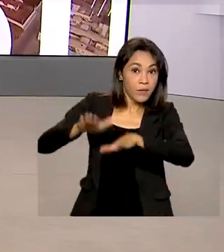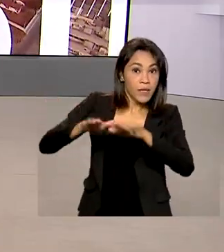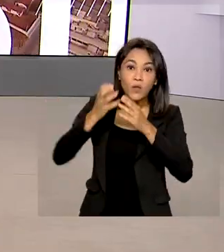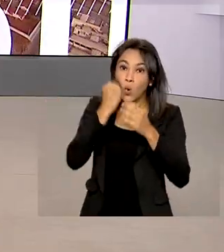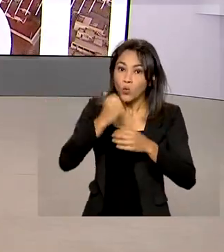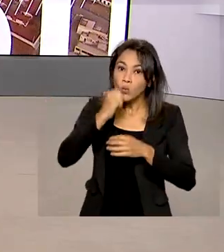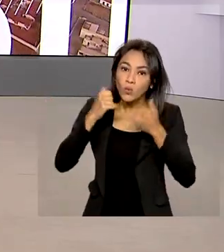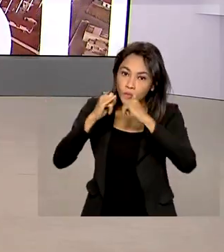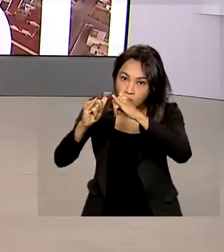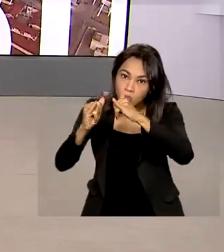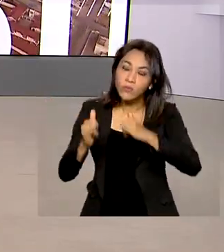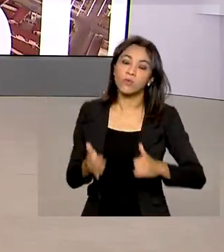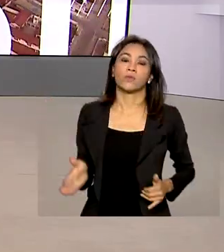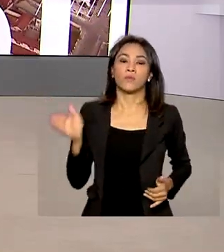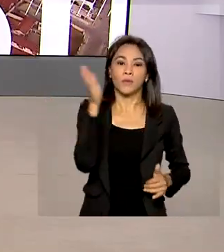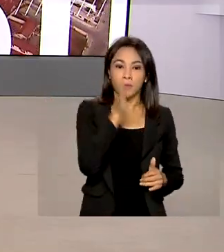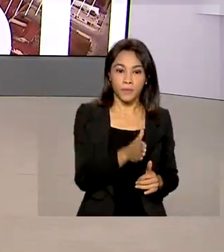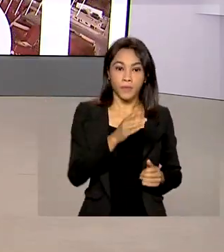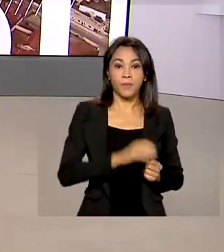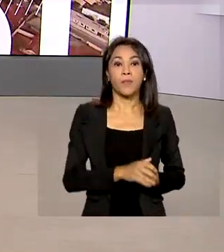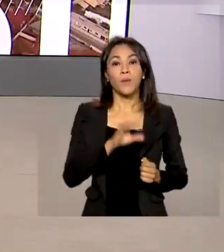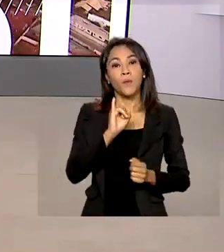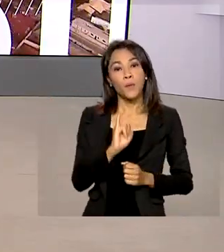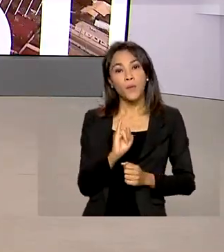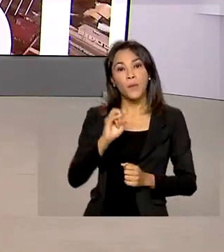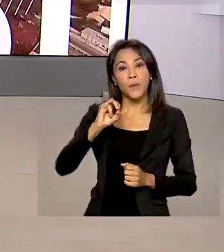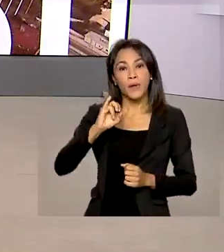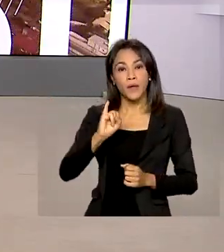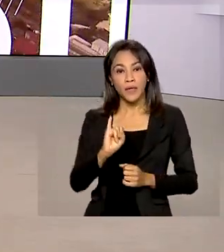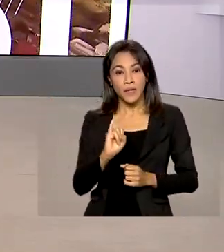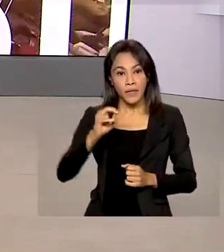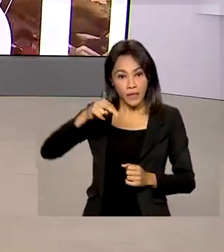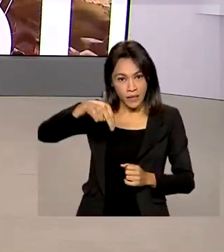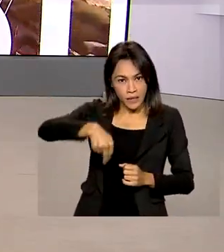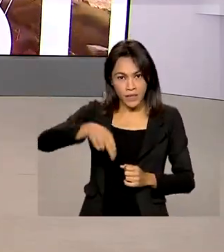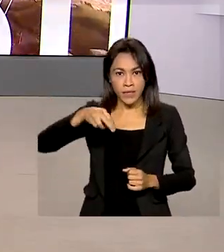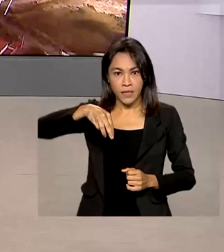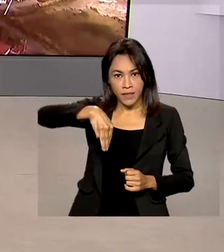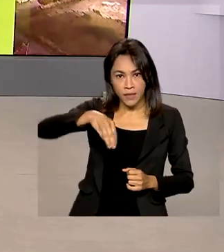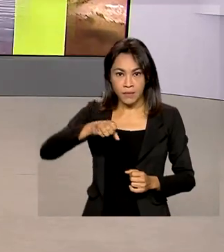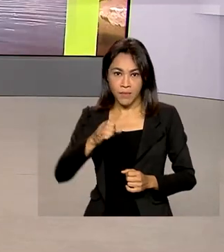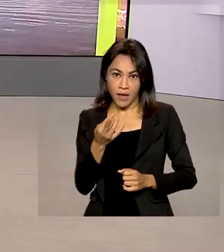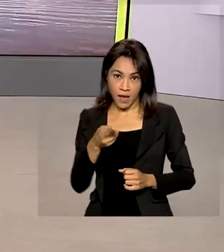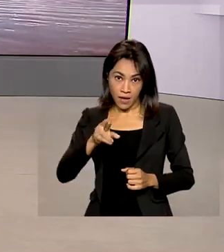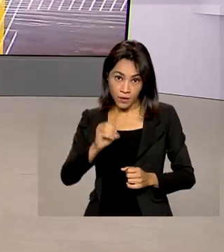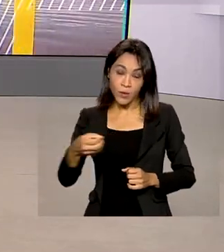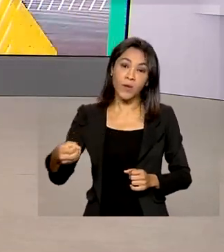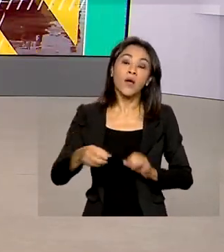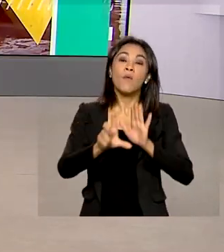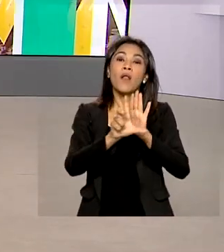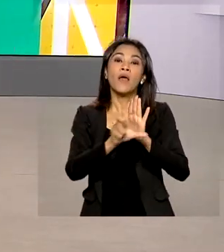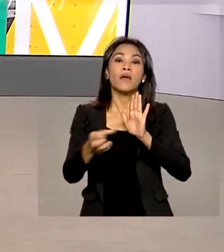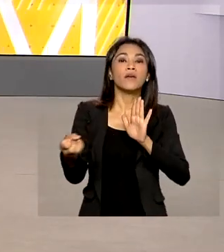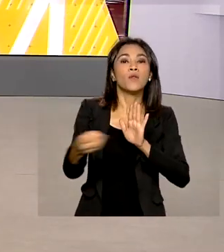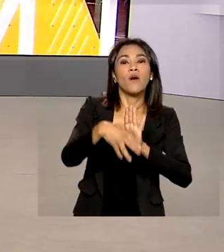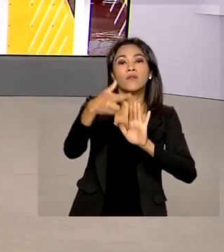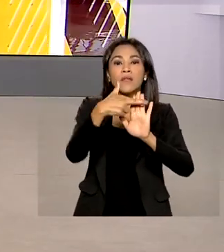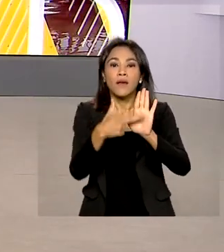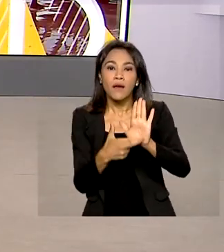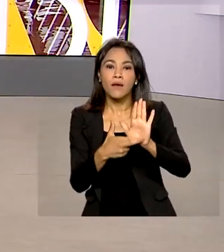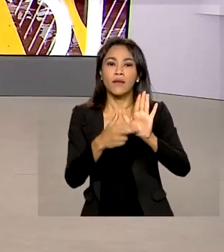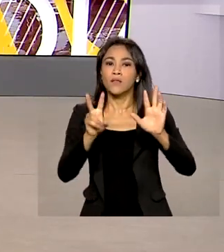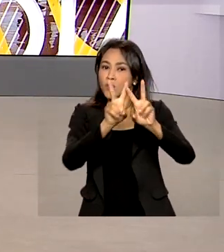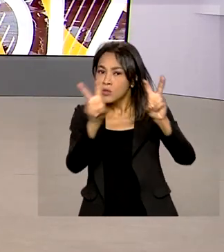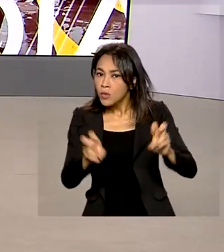O Inmetro lançou um novo modelo regulatório. É um documento que vai orientar as normas para a segurança e qualidade dos produtos.